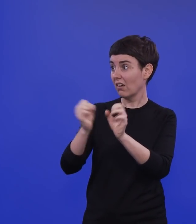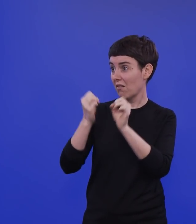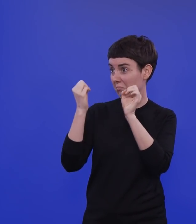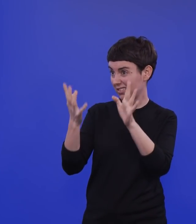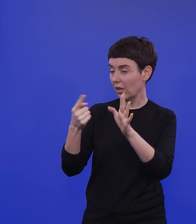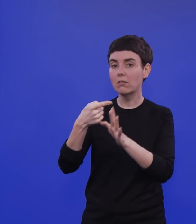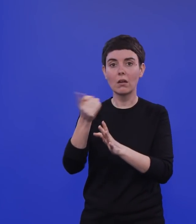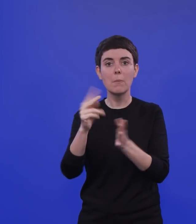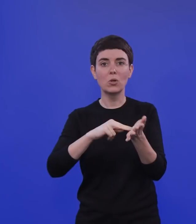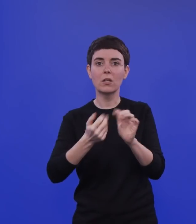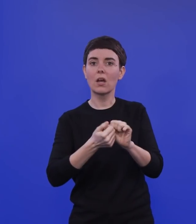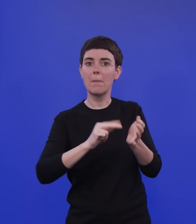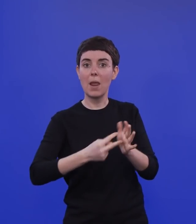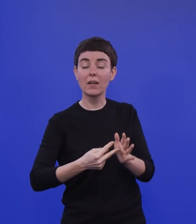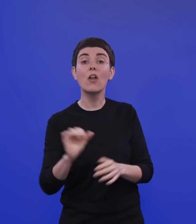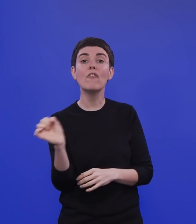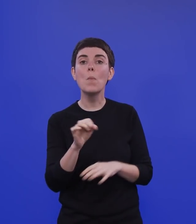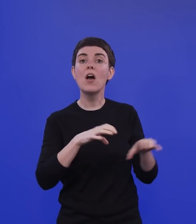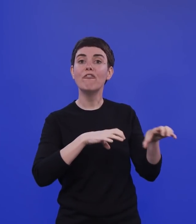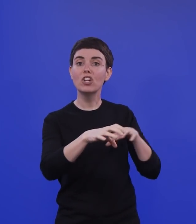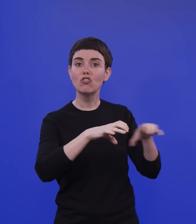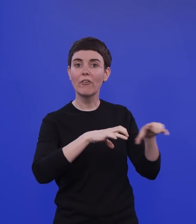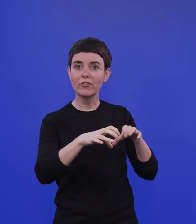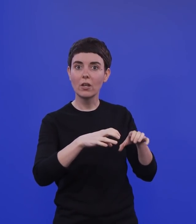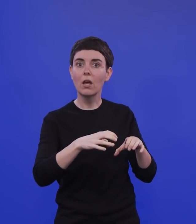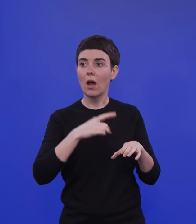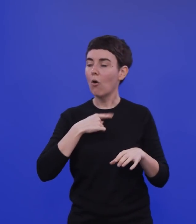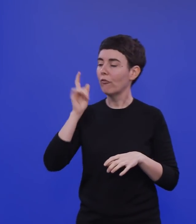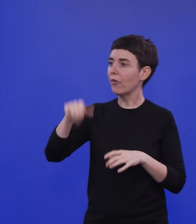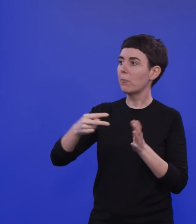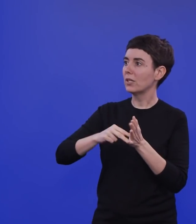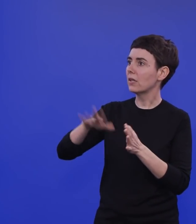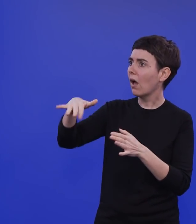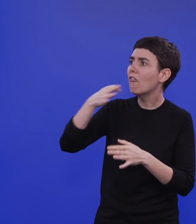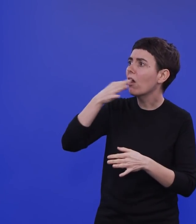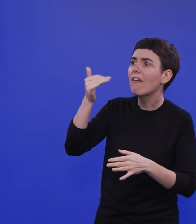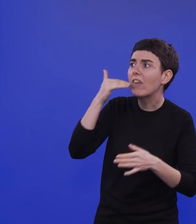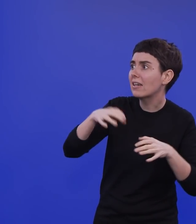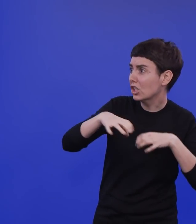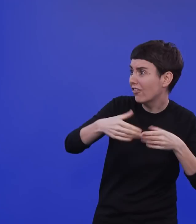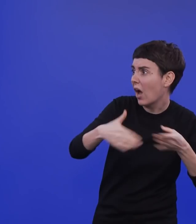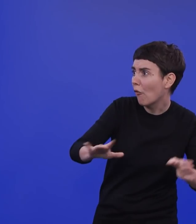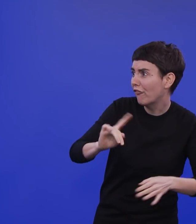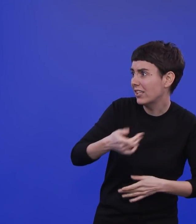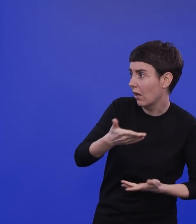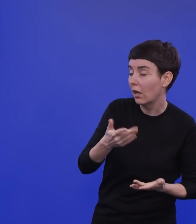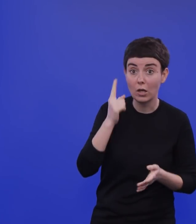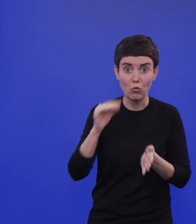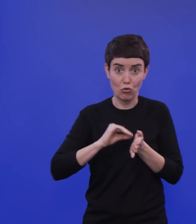wird ja fragen, wann können wir was öffnen? Also es sind nicht nur die Schulen, es ist natürlich auch die Wirtschaft. Also das ist